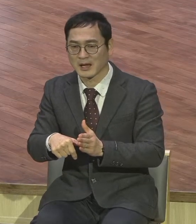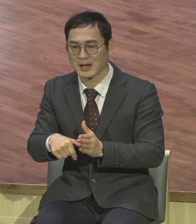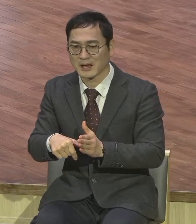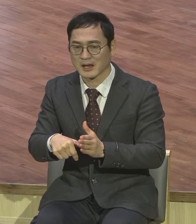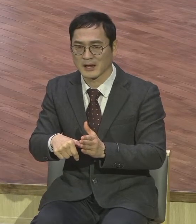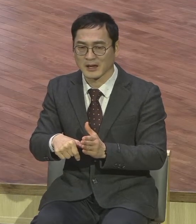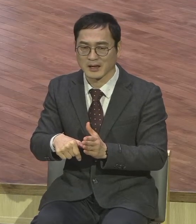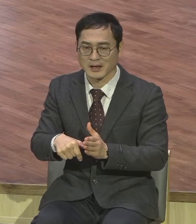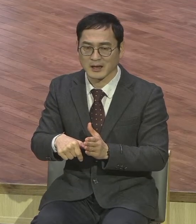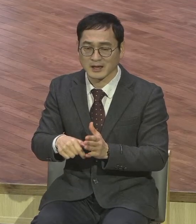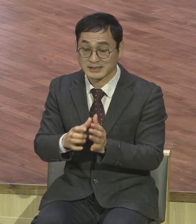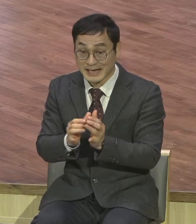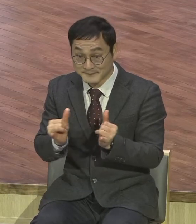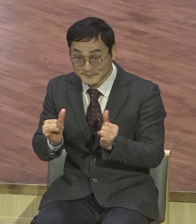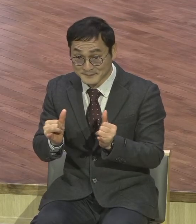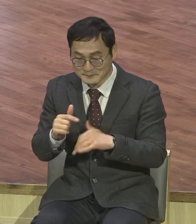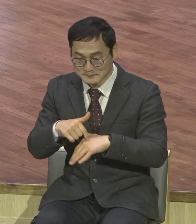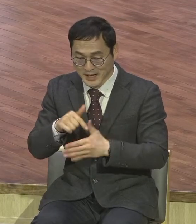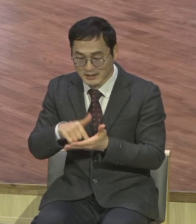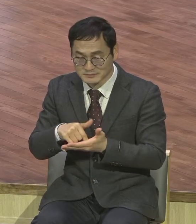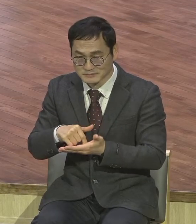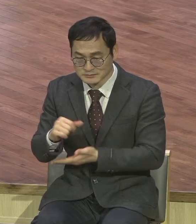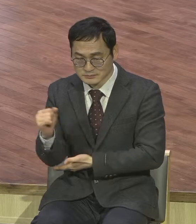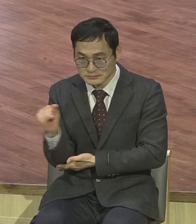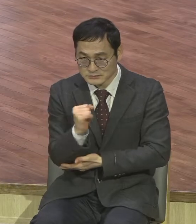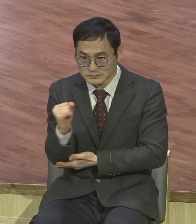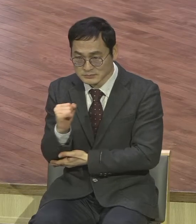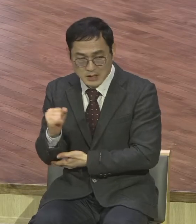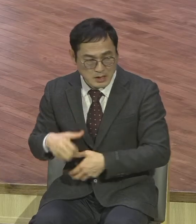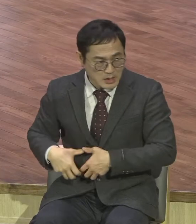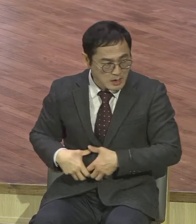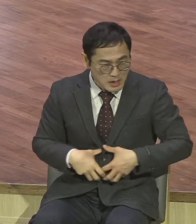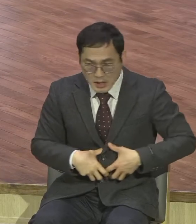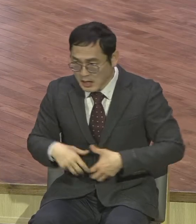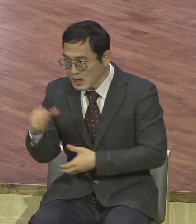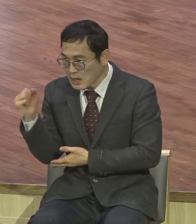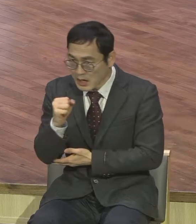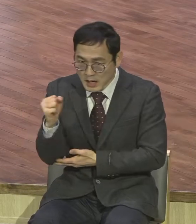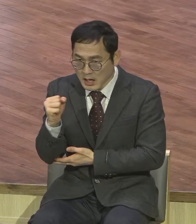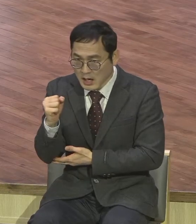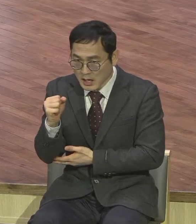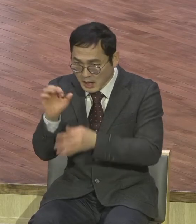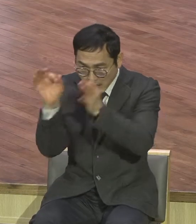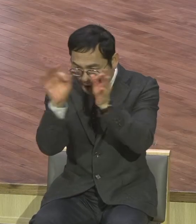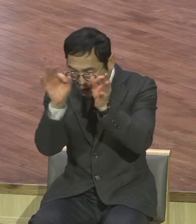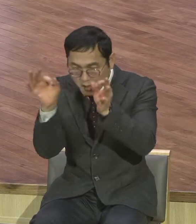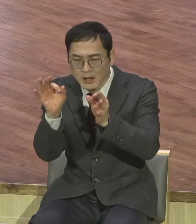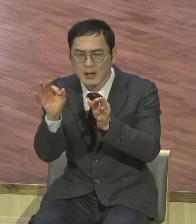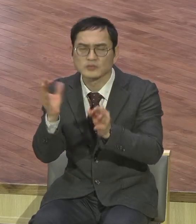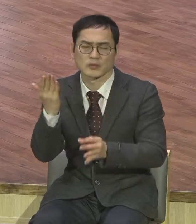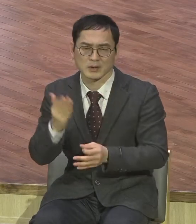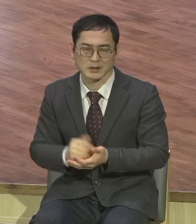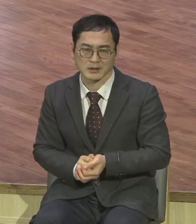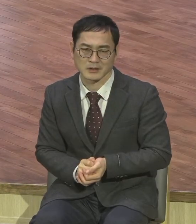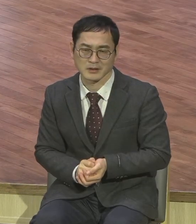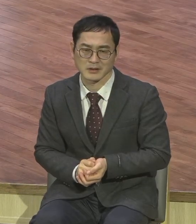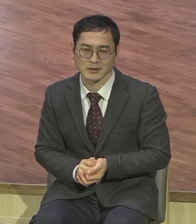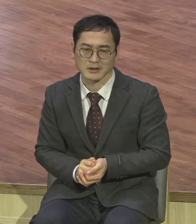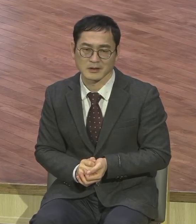사람이 흔들려요. 흔들려. 사람이 누구나 다 흔들릴 수밖에 없는 존재가 육체같이 인간이에요.